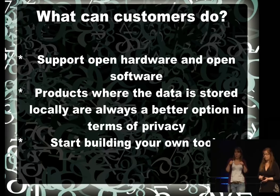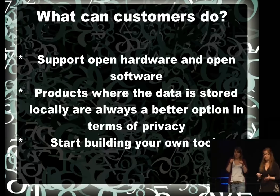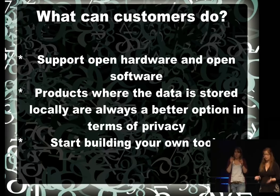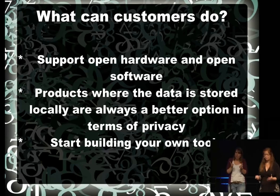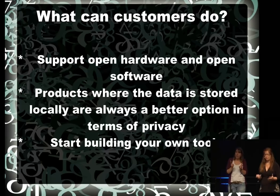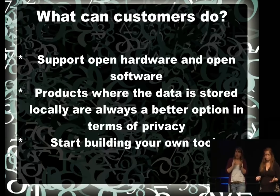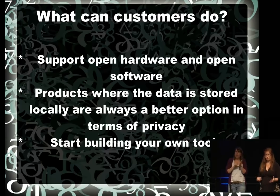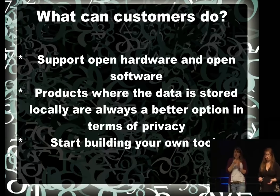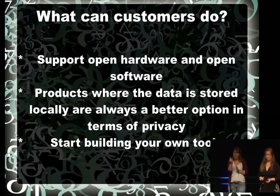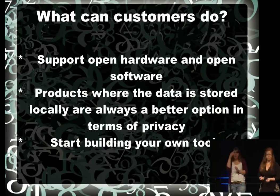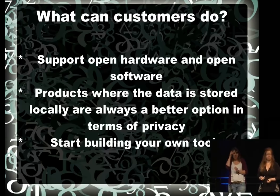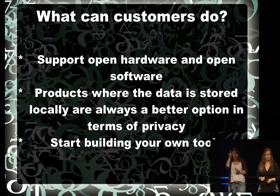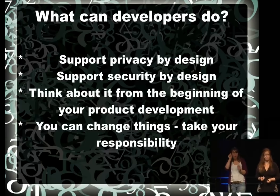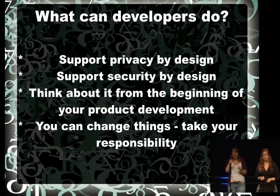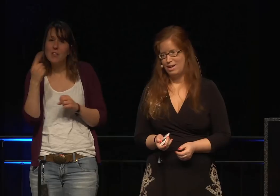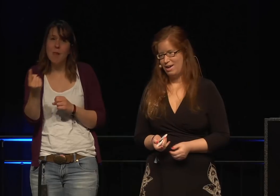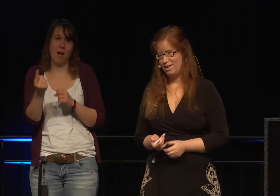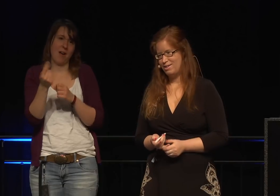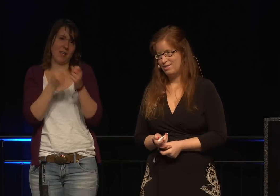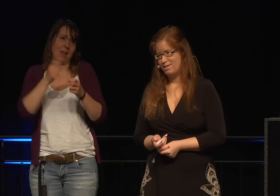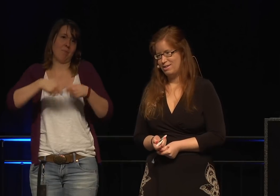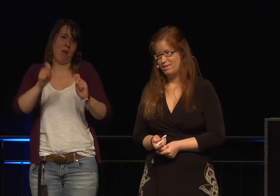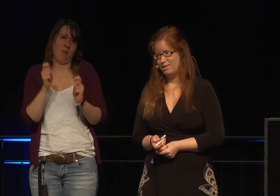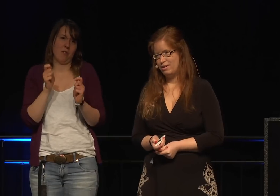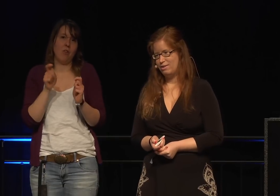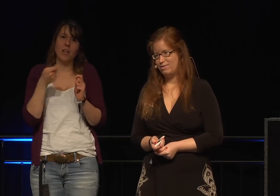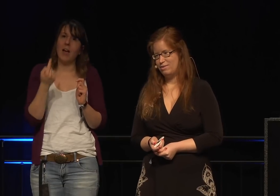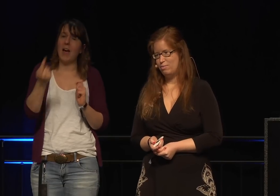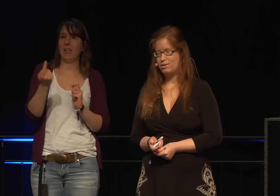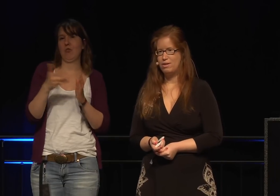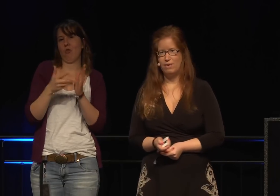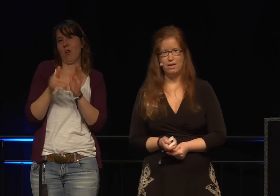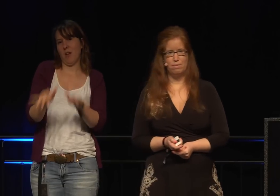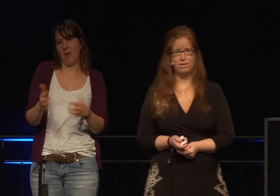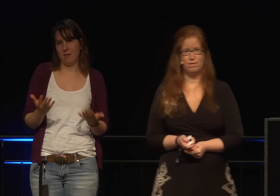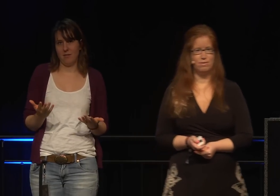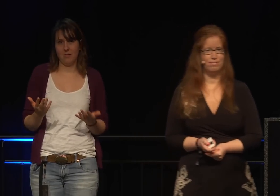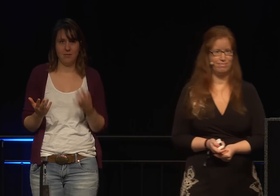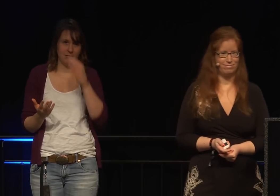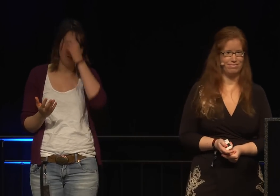kann natürlich auch seine eigenen Geräte bauen. Dann hat man selber die Kontrolle. Was können Entwickler